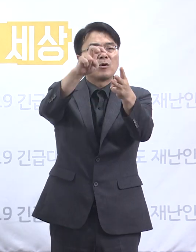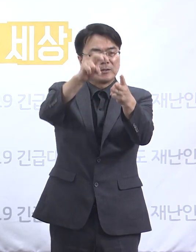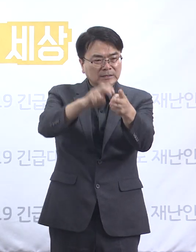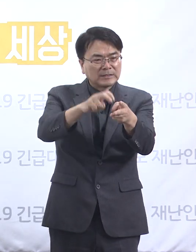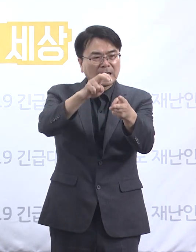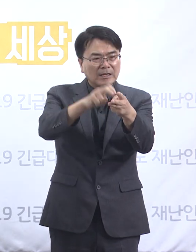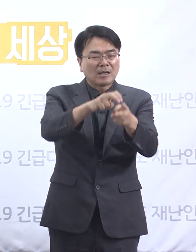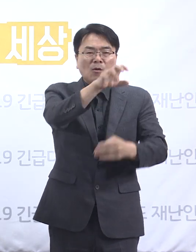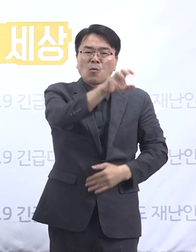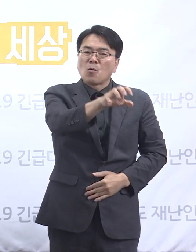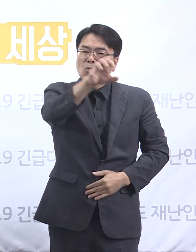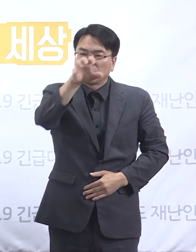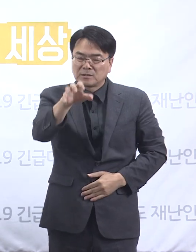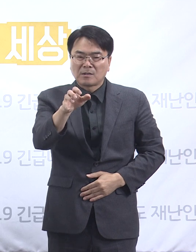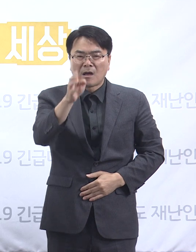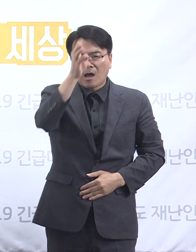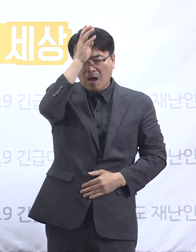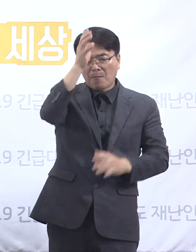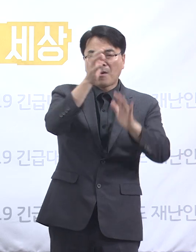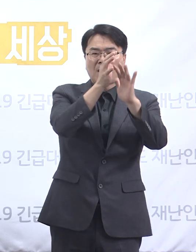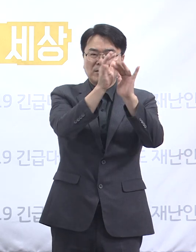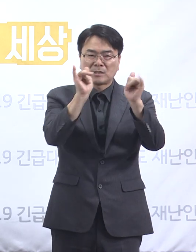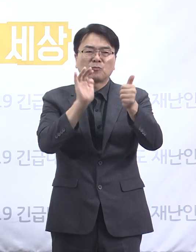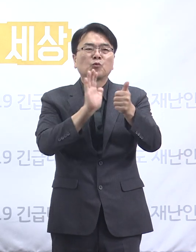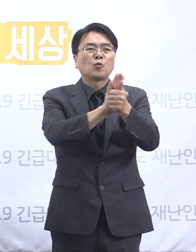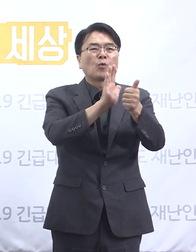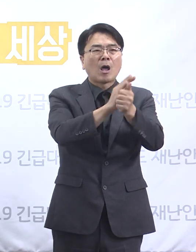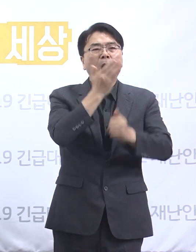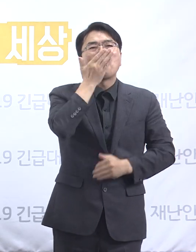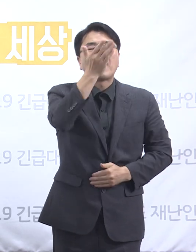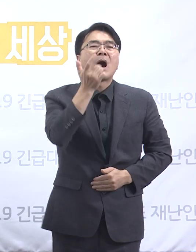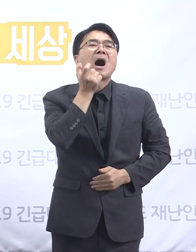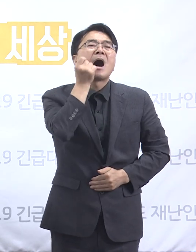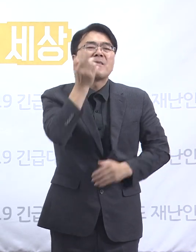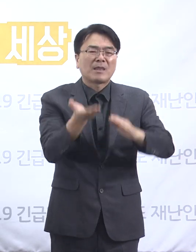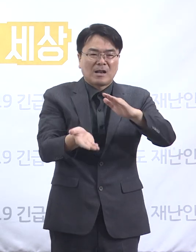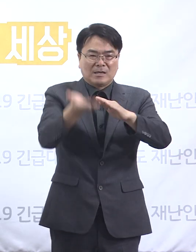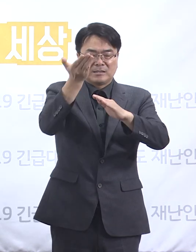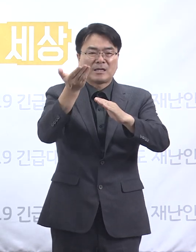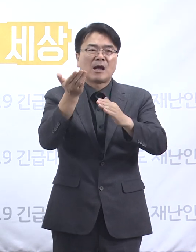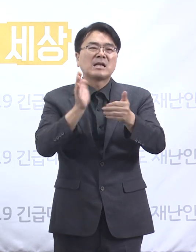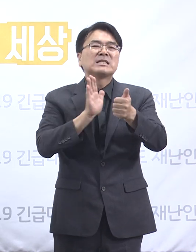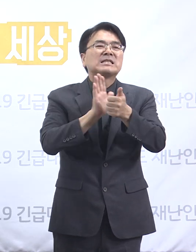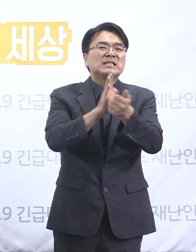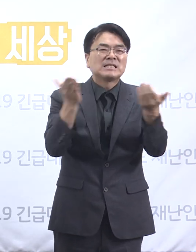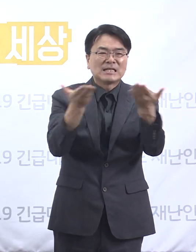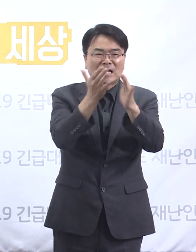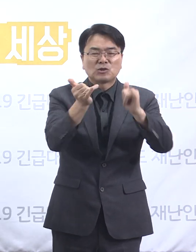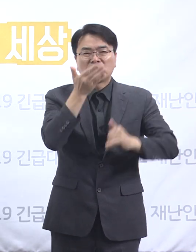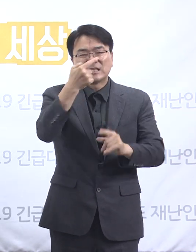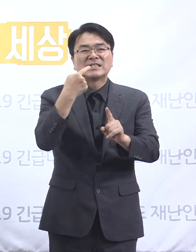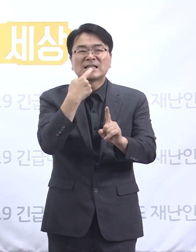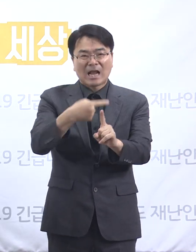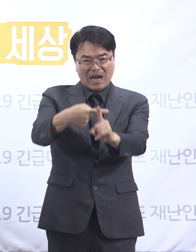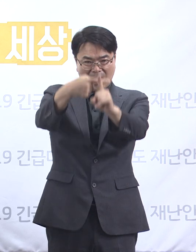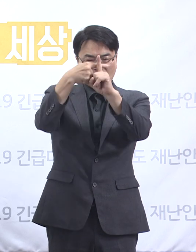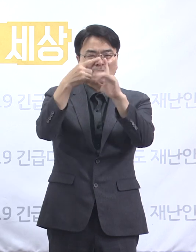운영단 등에서 한 달 이상 연속적으로 교대 근무를 할 수 있는 간호사 선생님들의 도움이 많이 필요합니다.